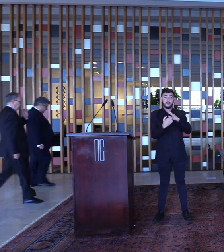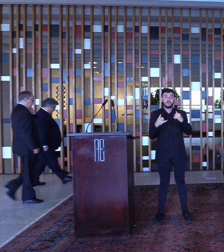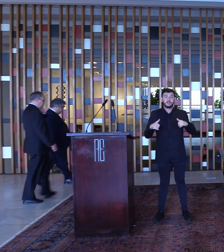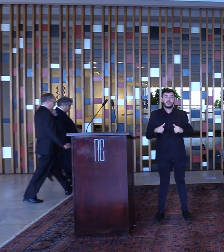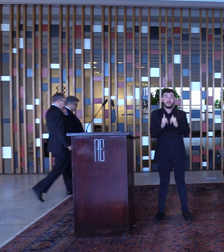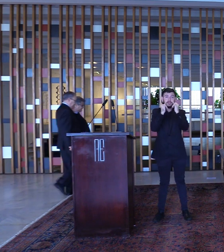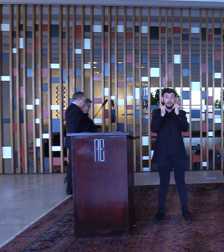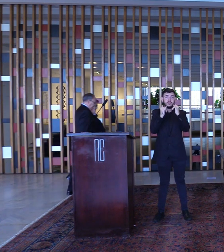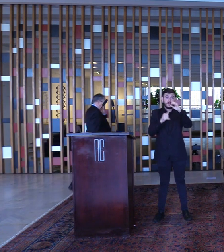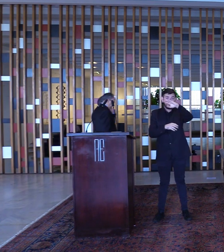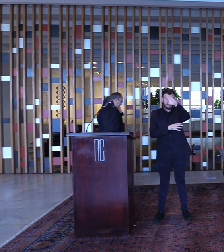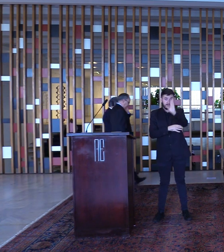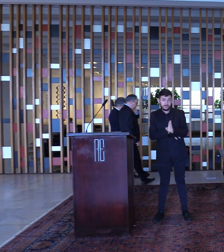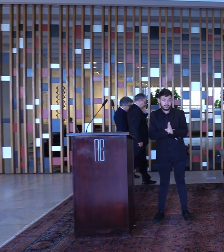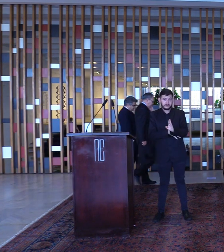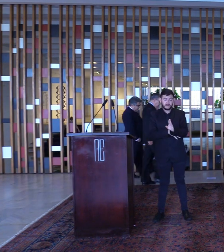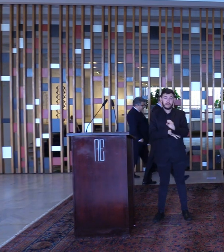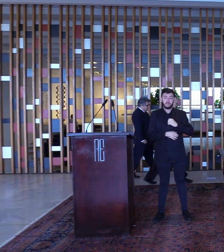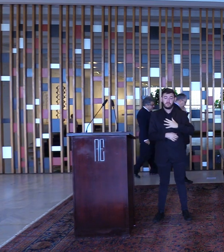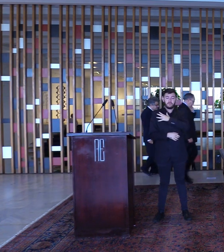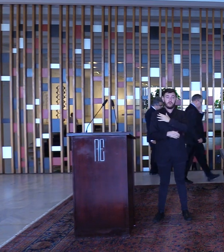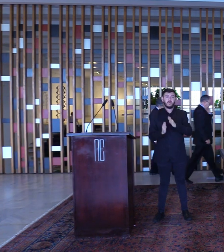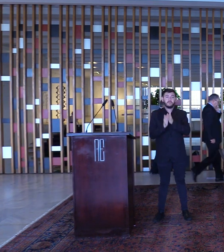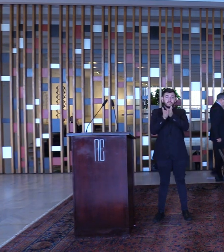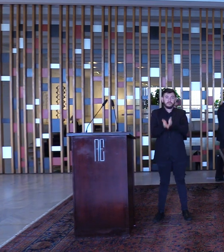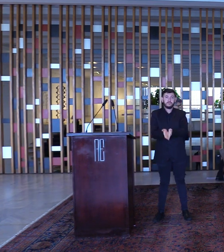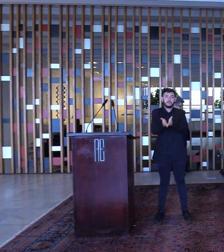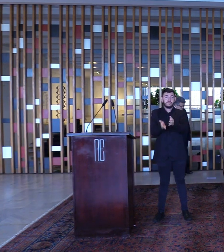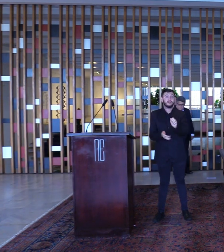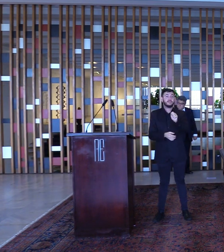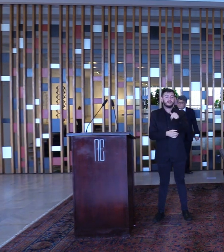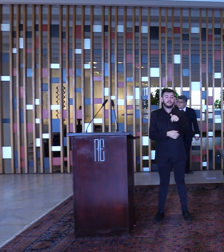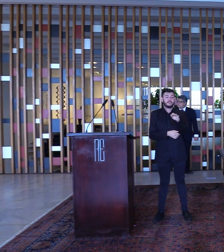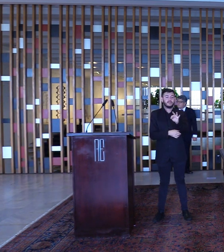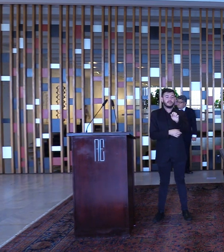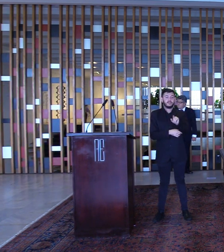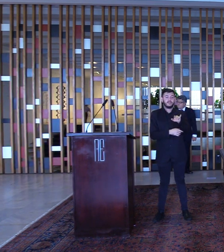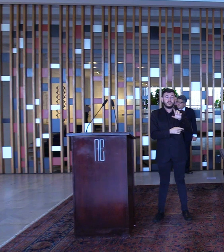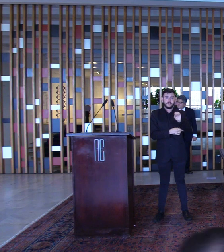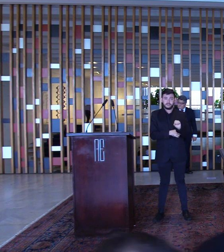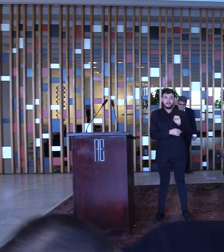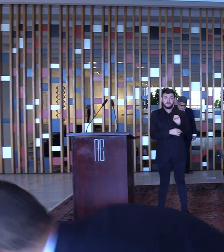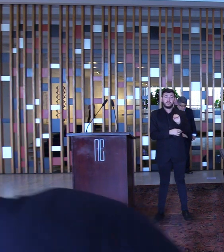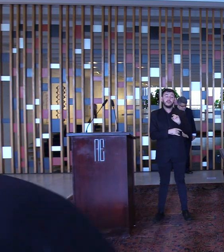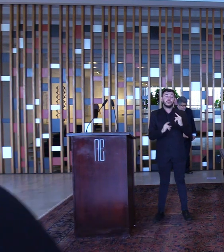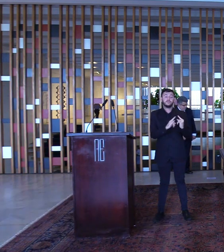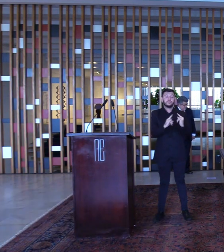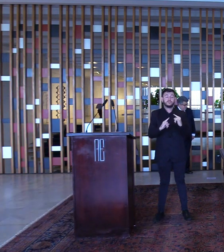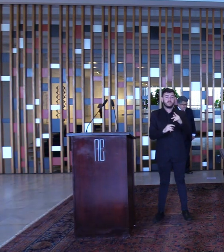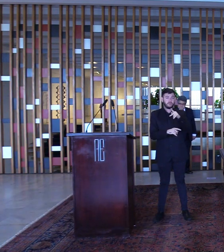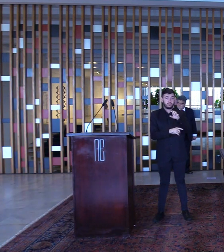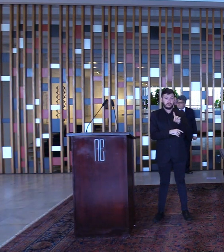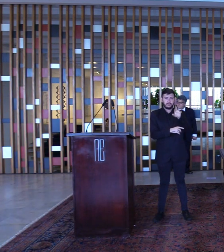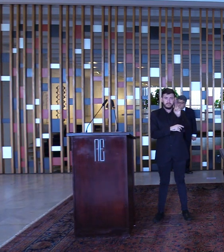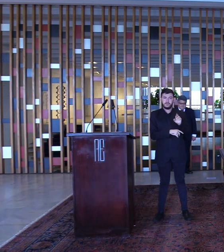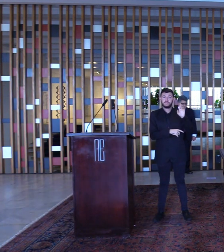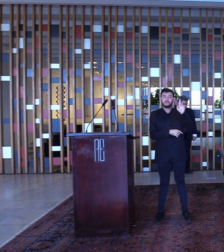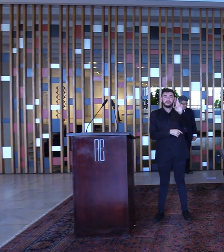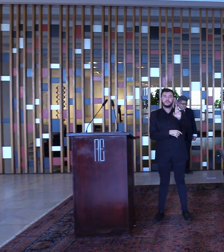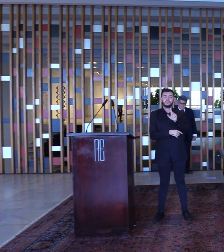Anatalício Risden Jr. e o Diretor-Presidente do Instituto Pedra, Sr. Luiz Fernando de Almeida.